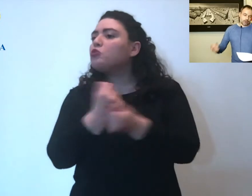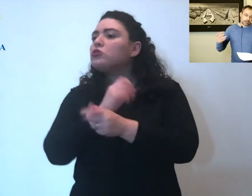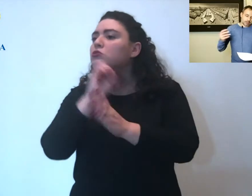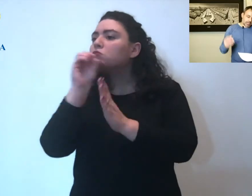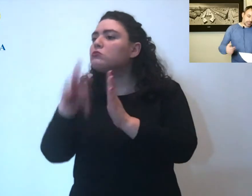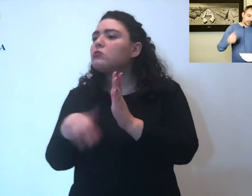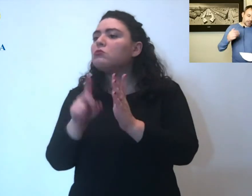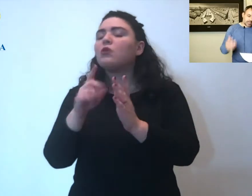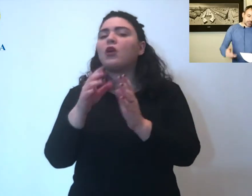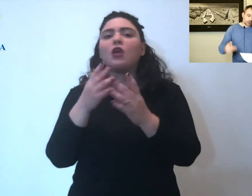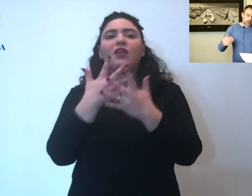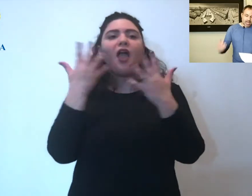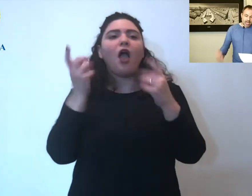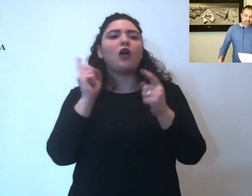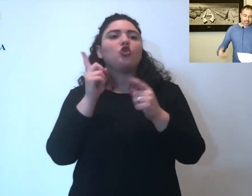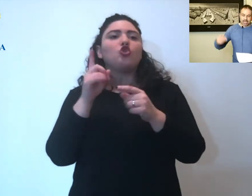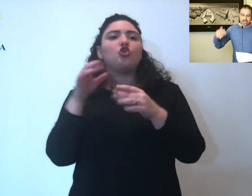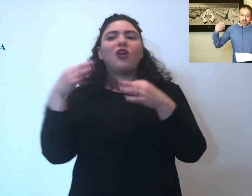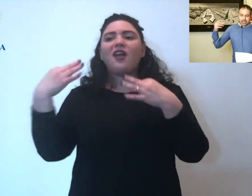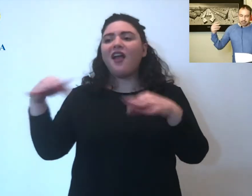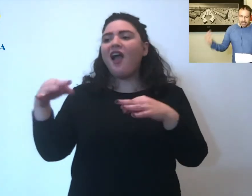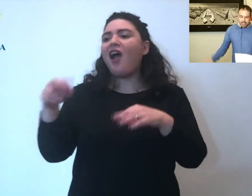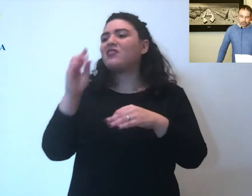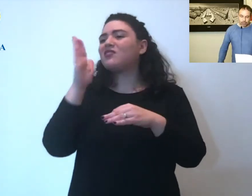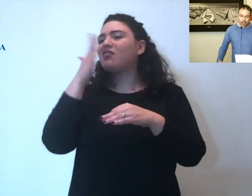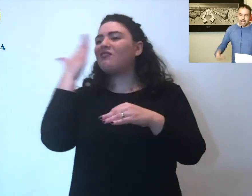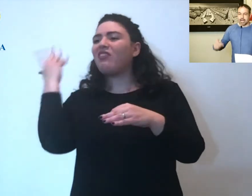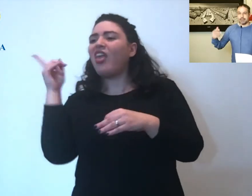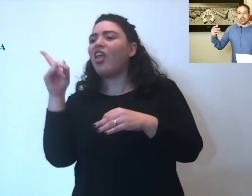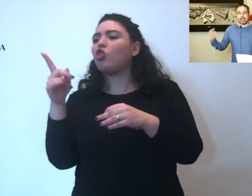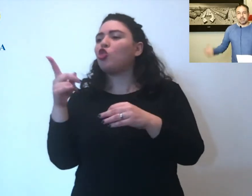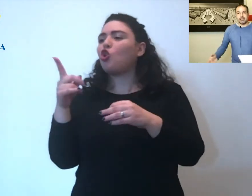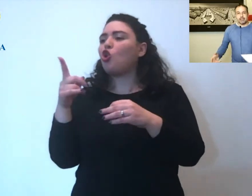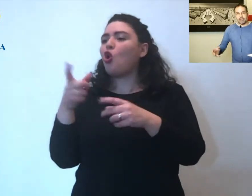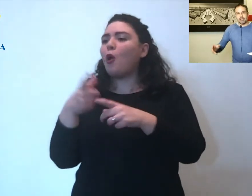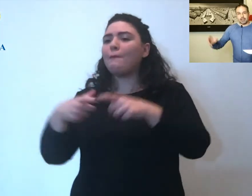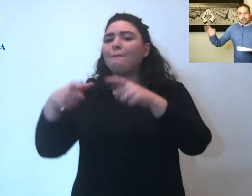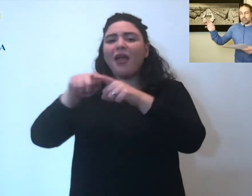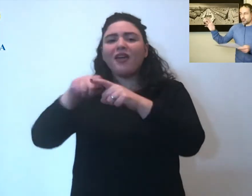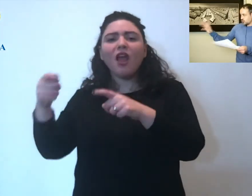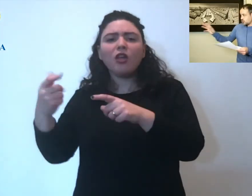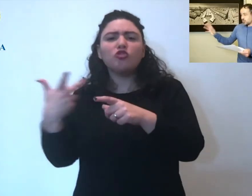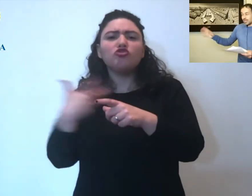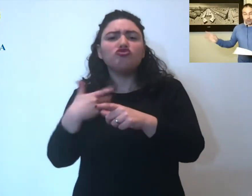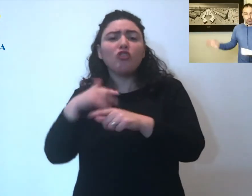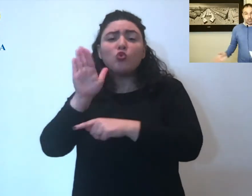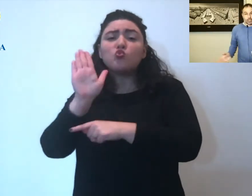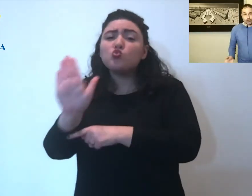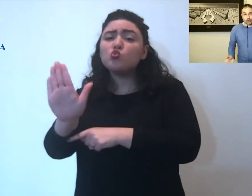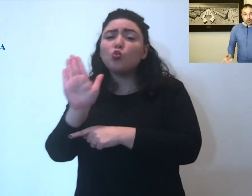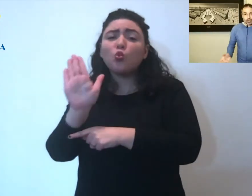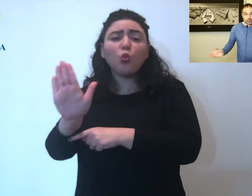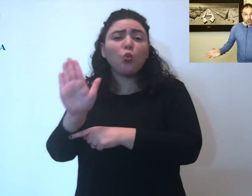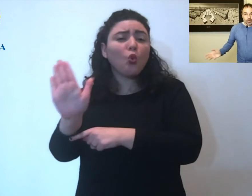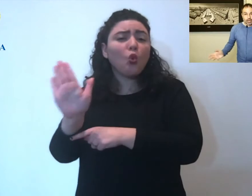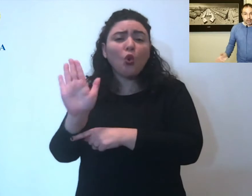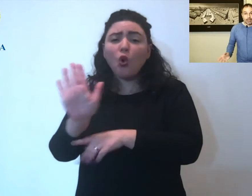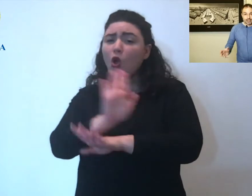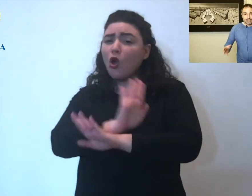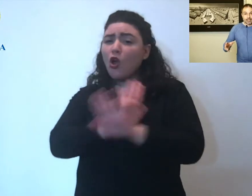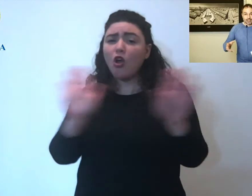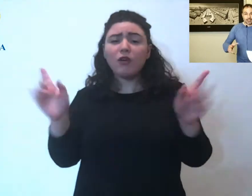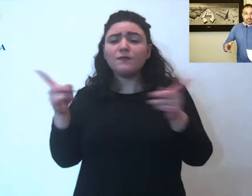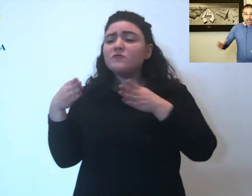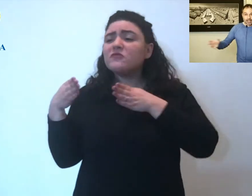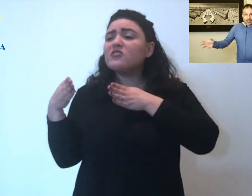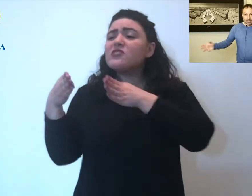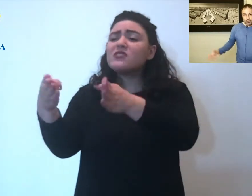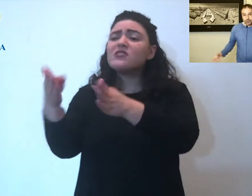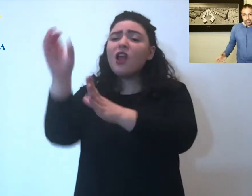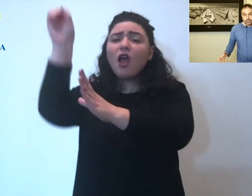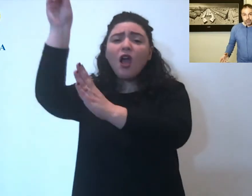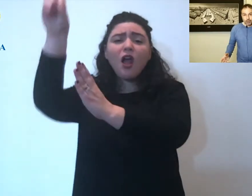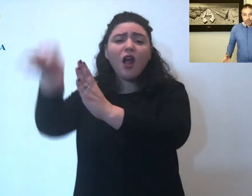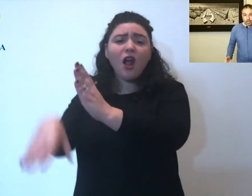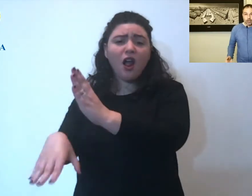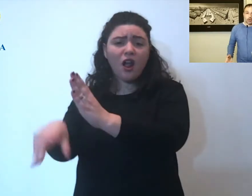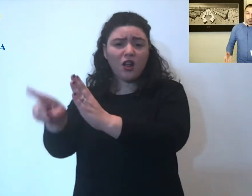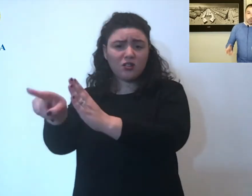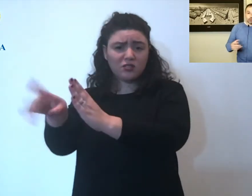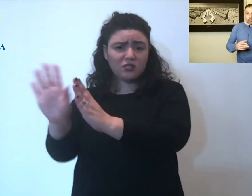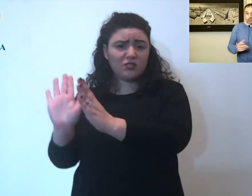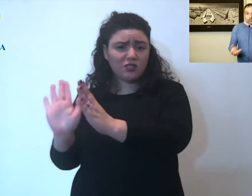ovviamente vetro, carta, barattolame ci sono già i contenitori sono nelle batterie stradali dei